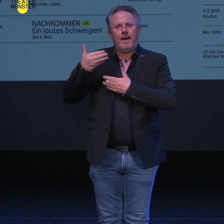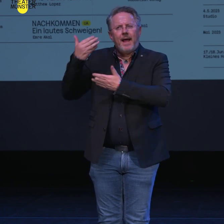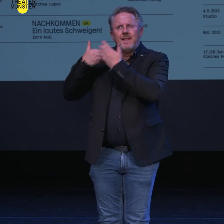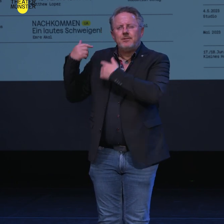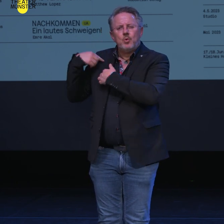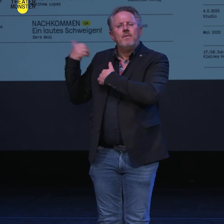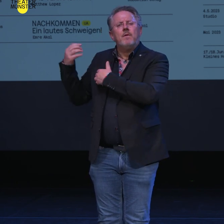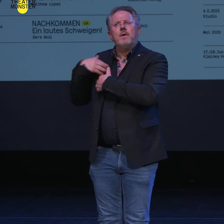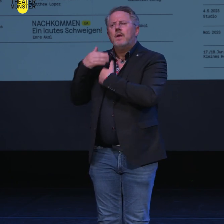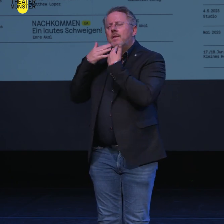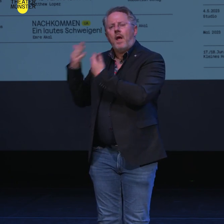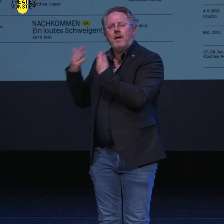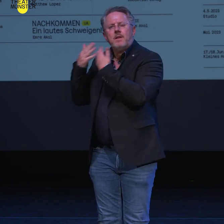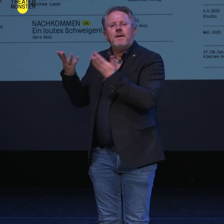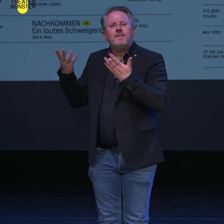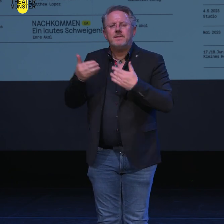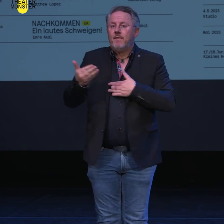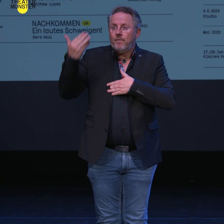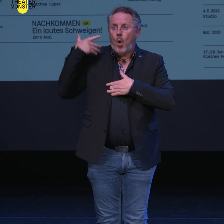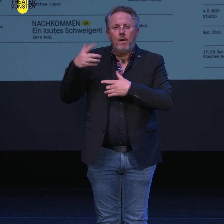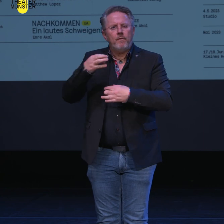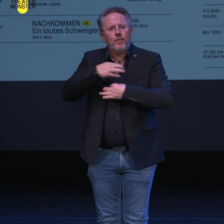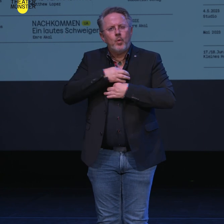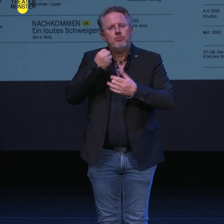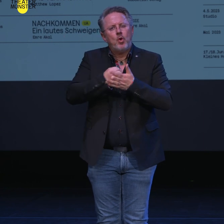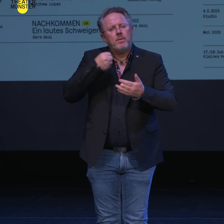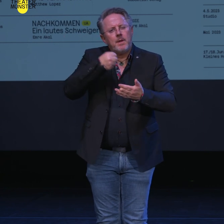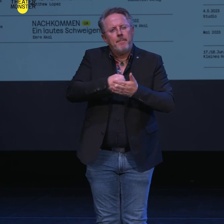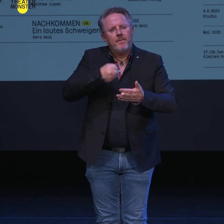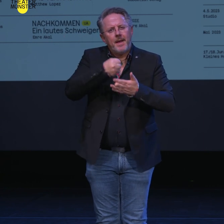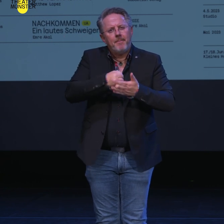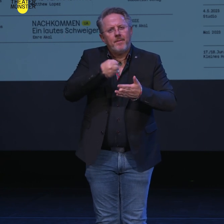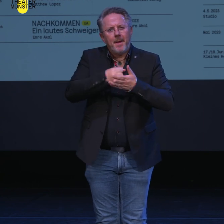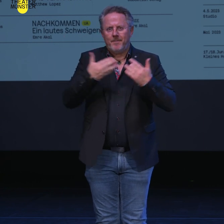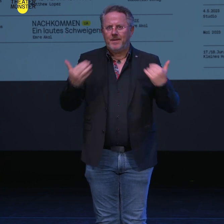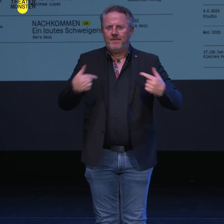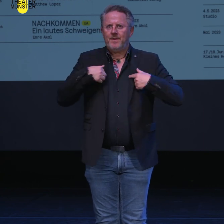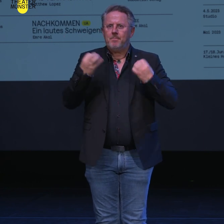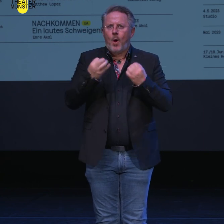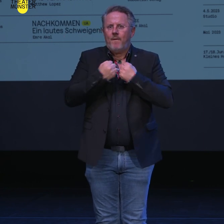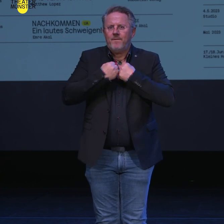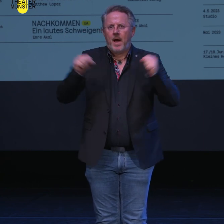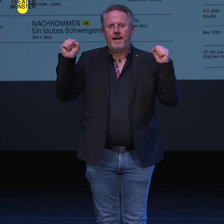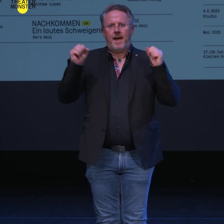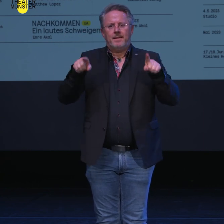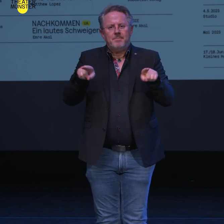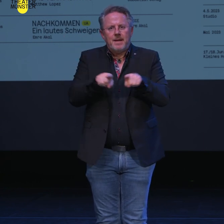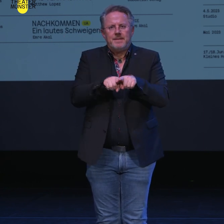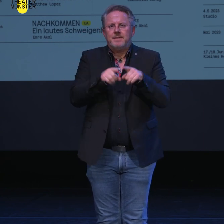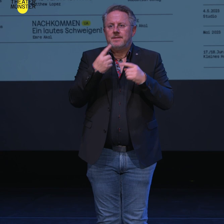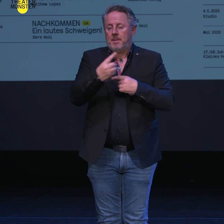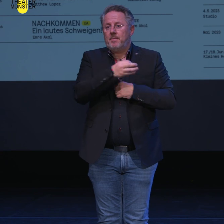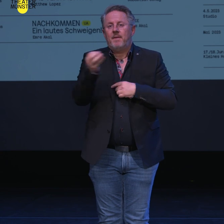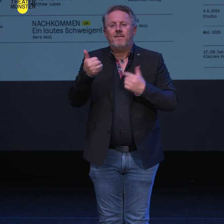welche emanzipatorischen Kämpfe haben die vor uns schon für uns ausgefochten, sodass wir Freiheiten genießen können. Sie fragen sich,